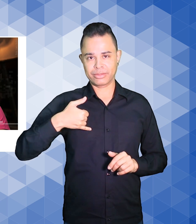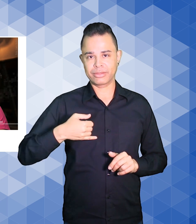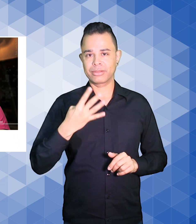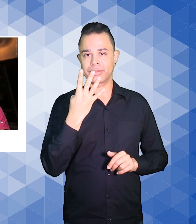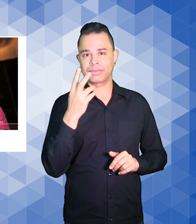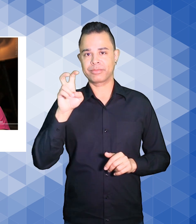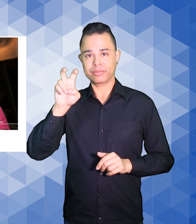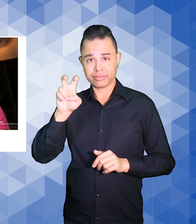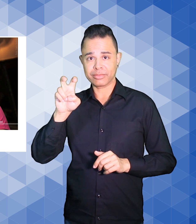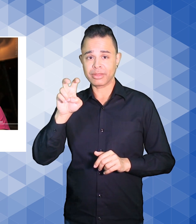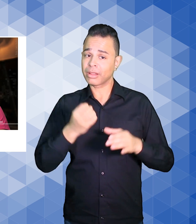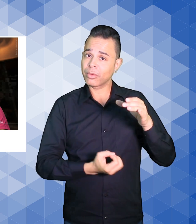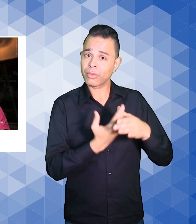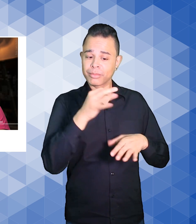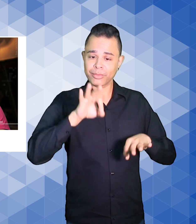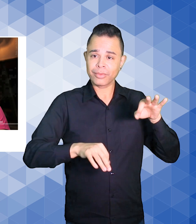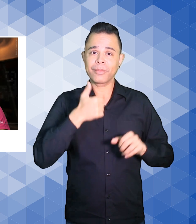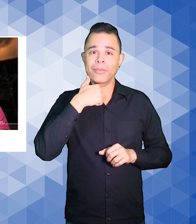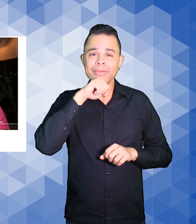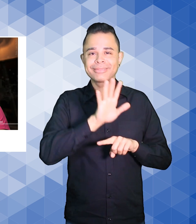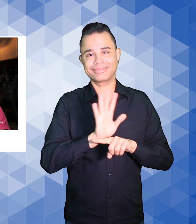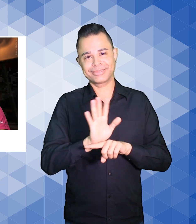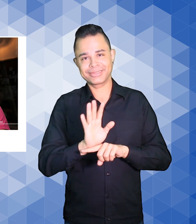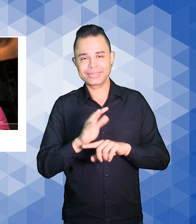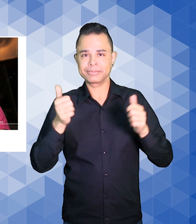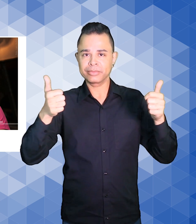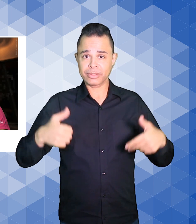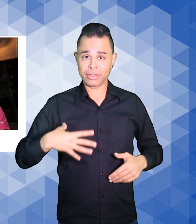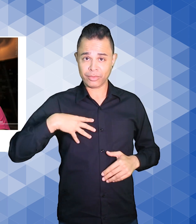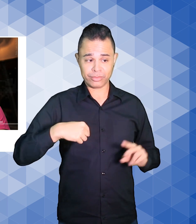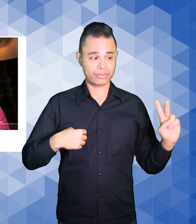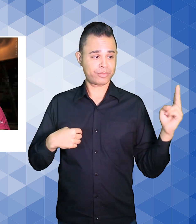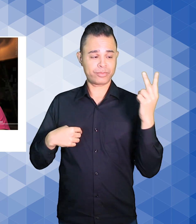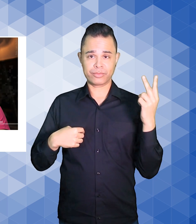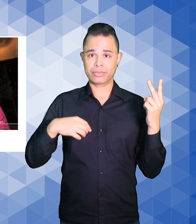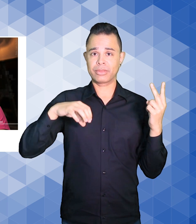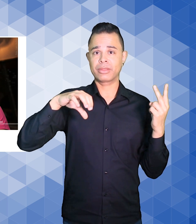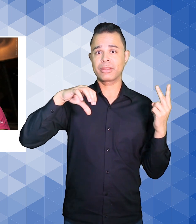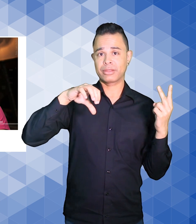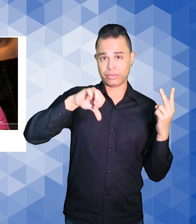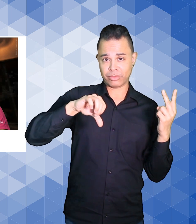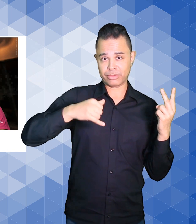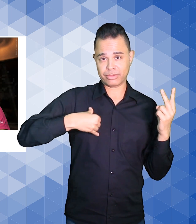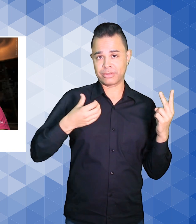cofundadora do Cine Materna, mãe de dois filhos de 9 e 6 anos, formada em